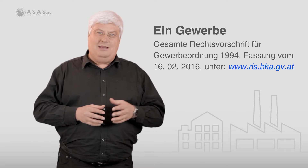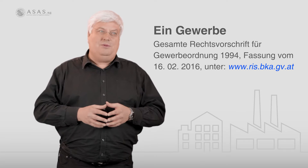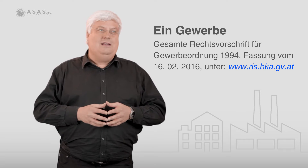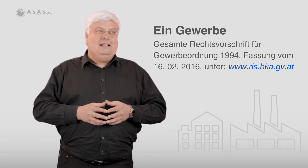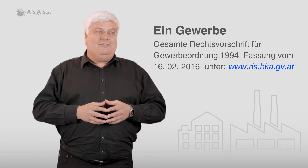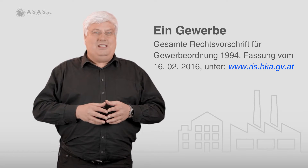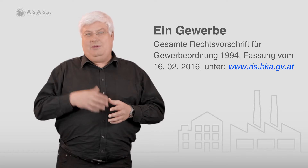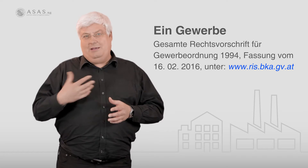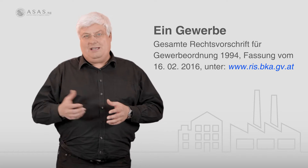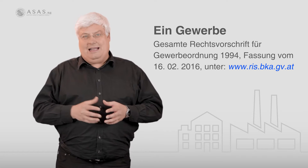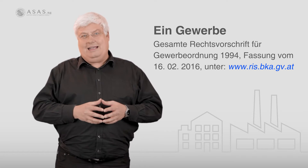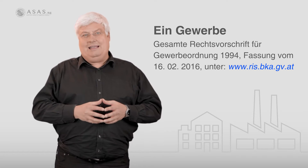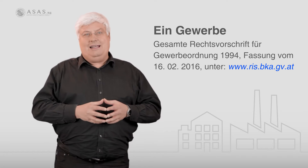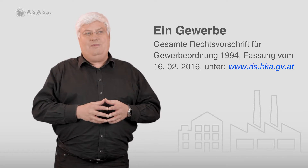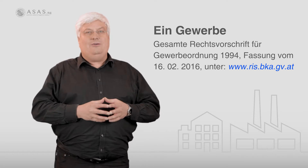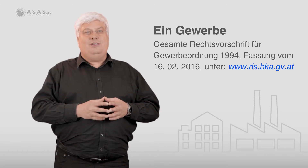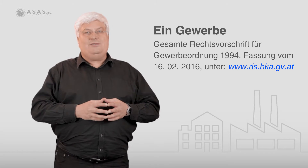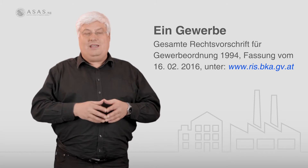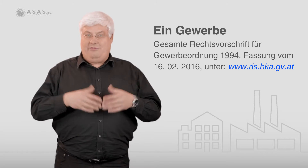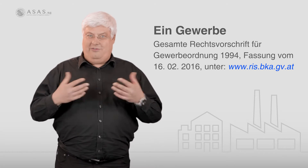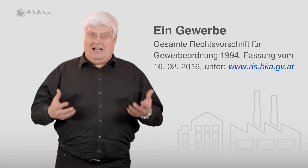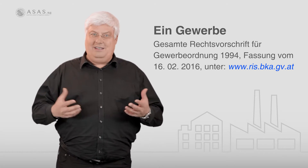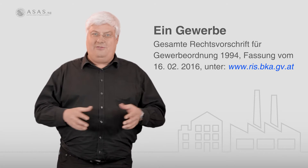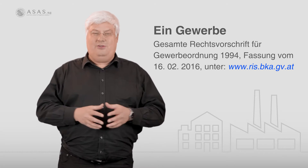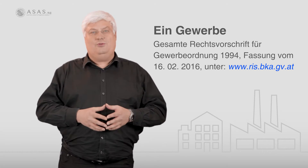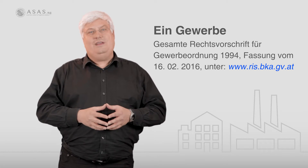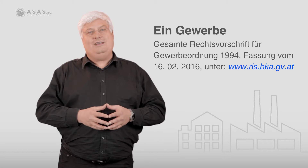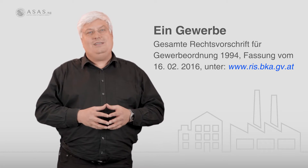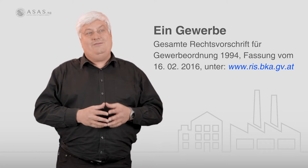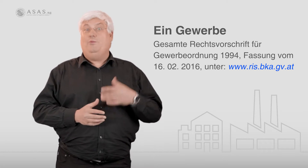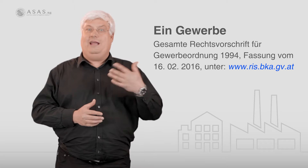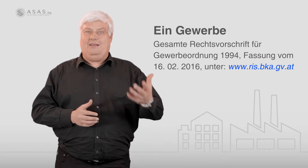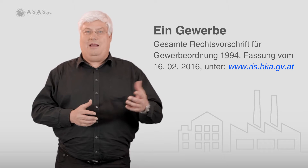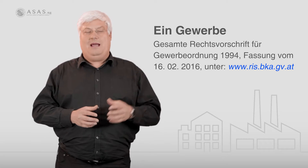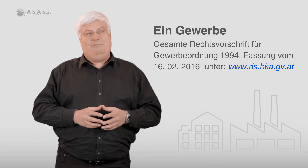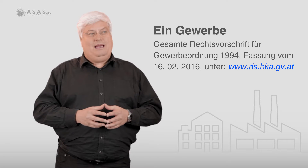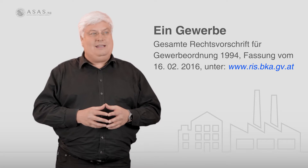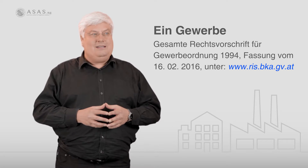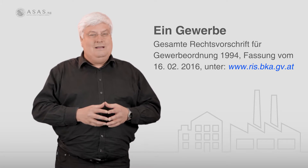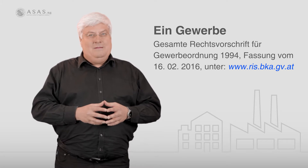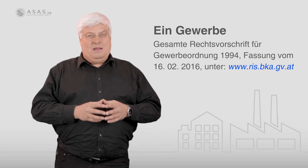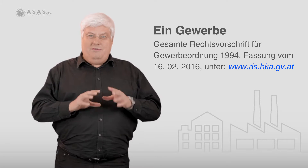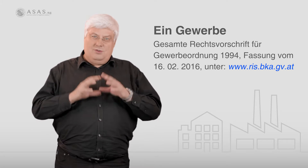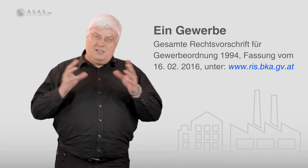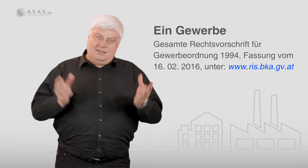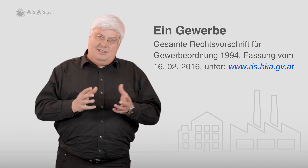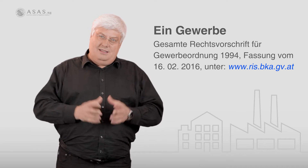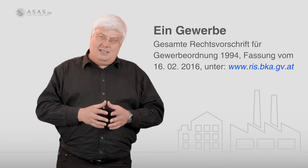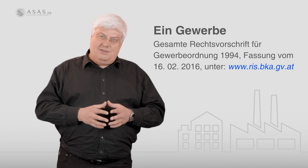gibt, was eine Betriebsanlagengenehmigung ist, welche Verfahren hierfür notwendig sind, wo man ein Gewerbe anmeldet. Aber was uns interessiert ist, was